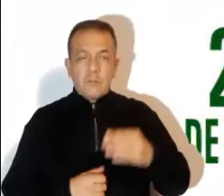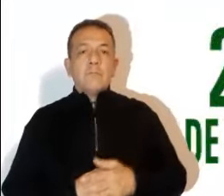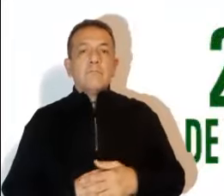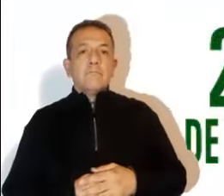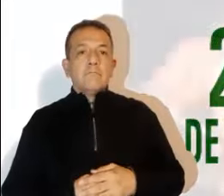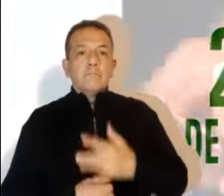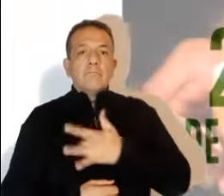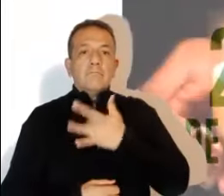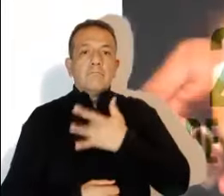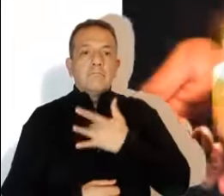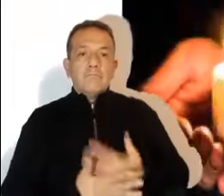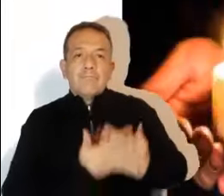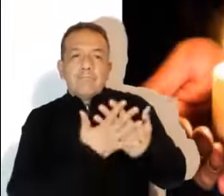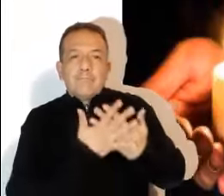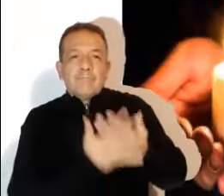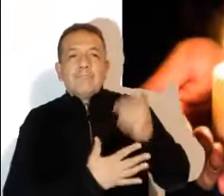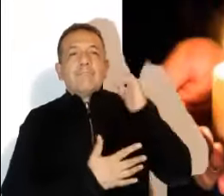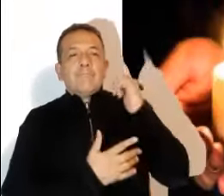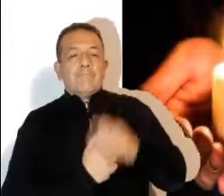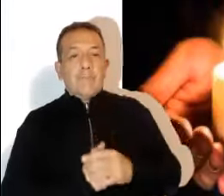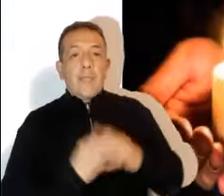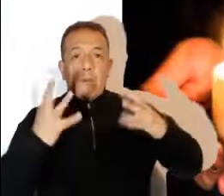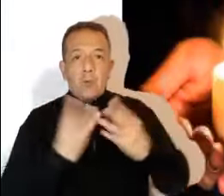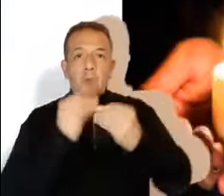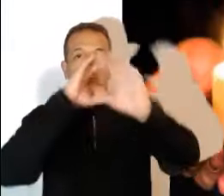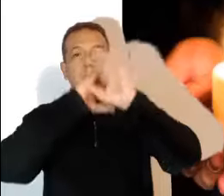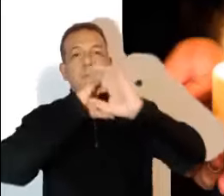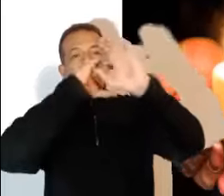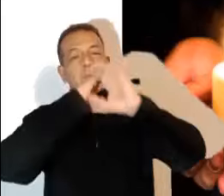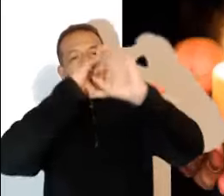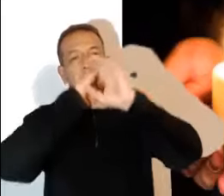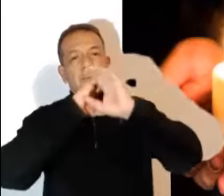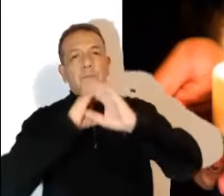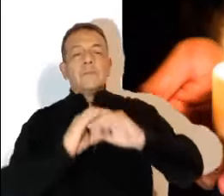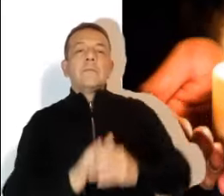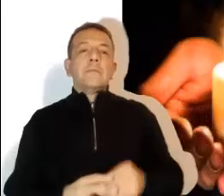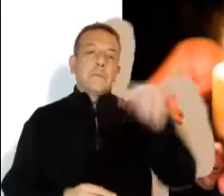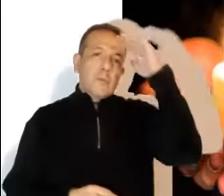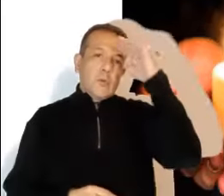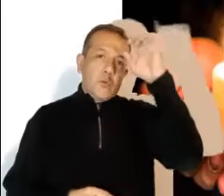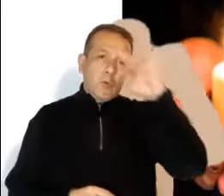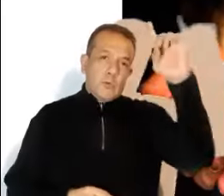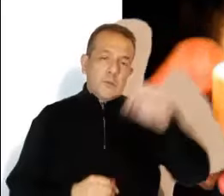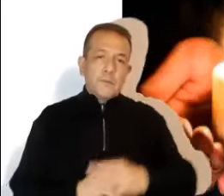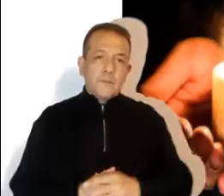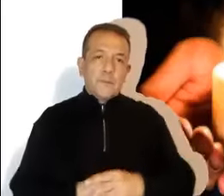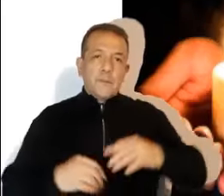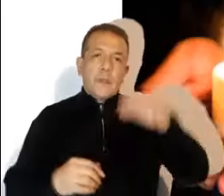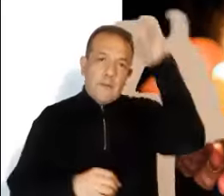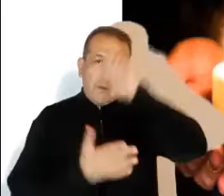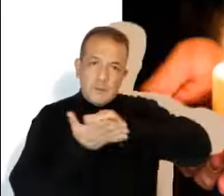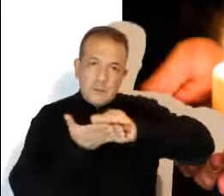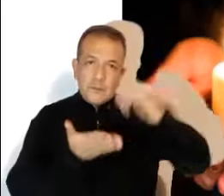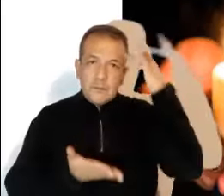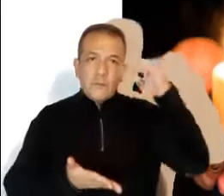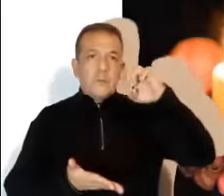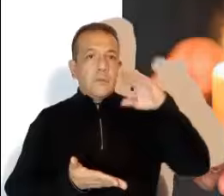de mayo, despertemos la esperanza y cantemos al Señor un canto nuevo. Evangelio según